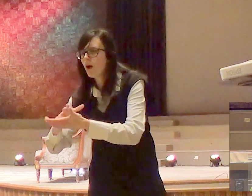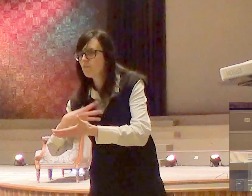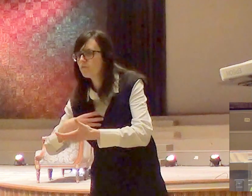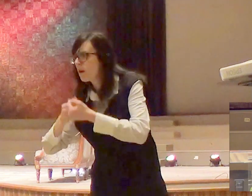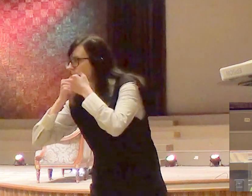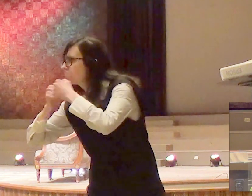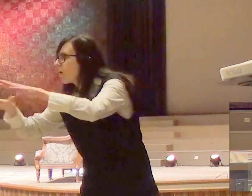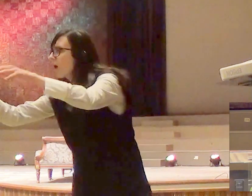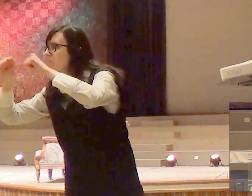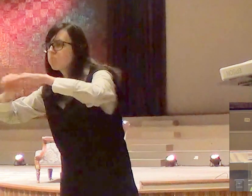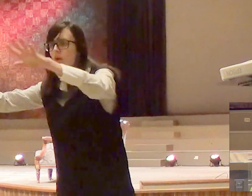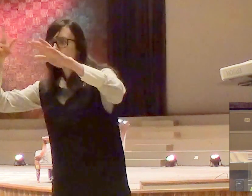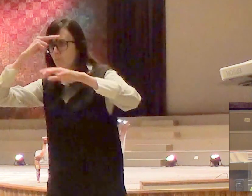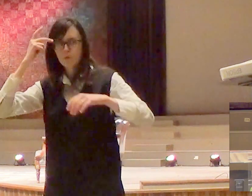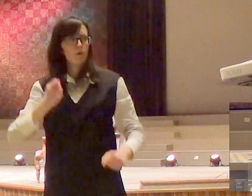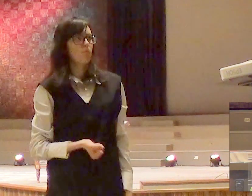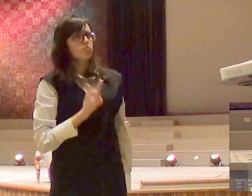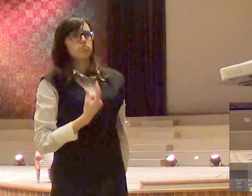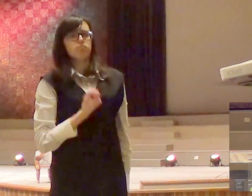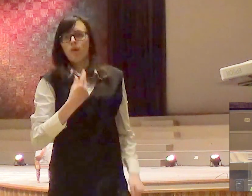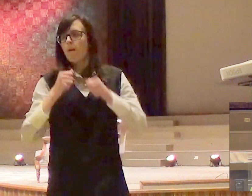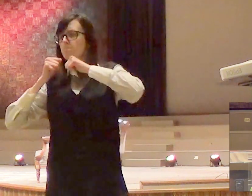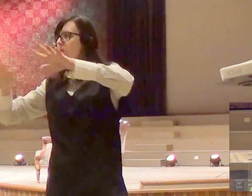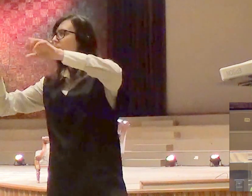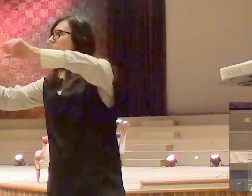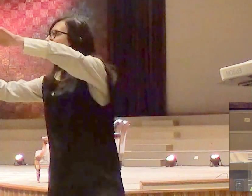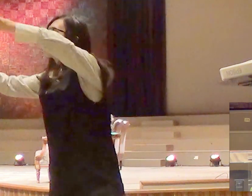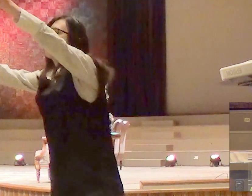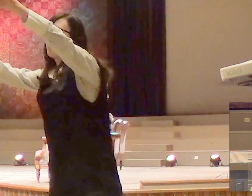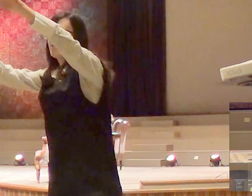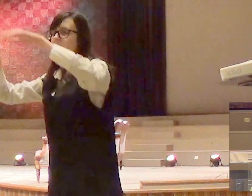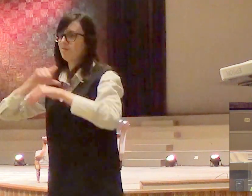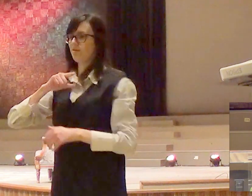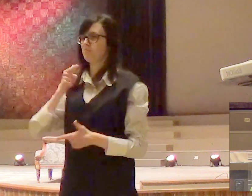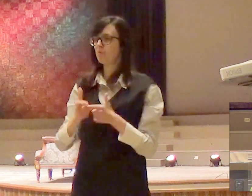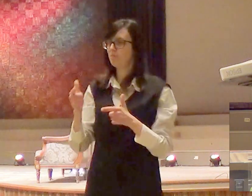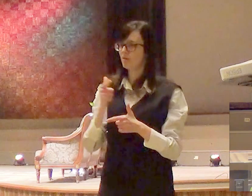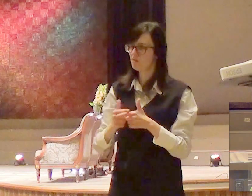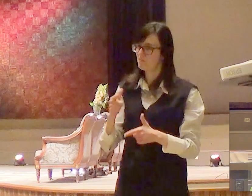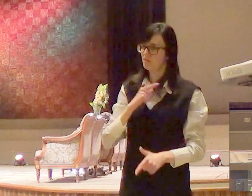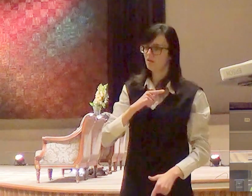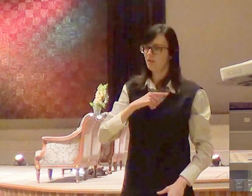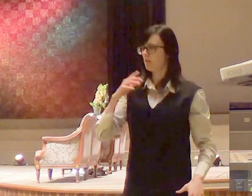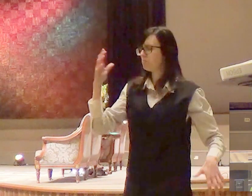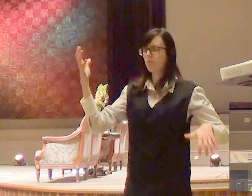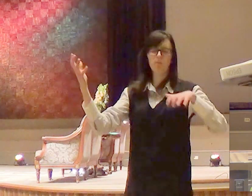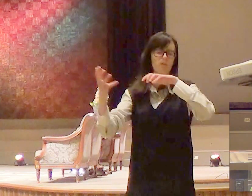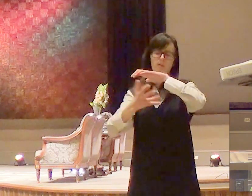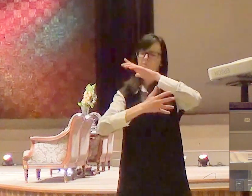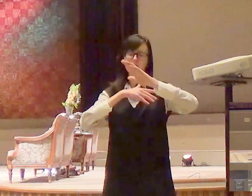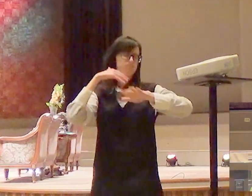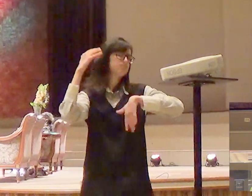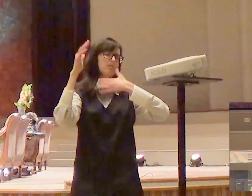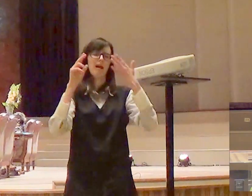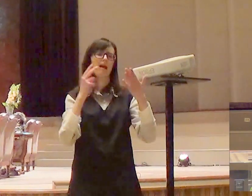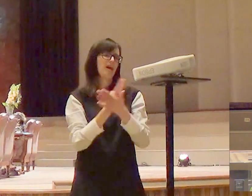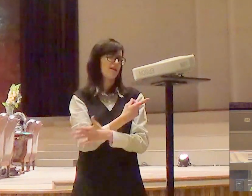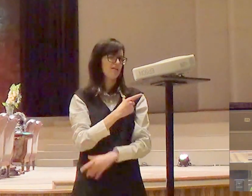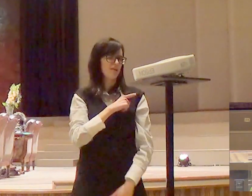informações. E essa cooptação começou a virar um movimento muito forte. E aquilo que